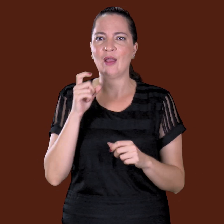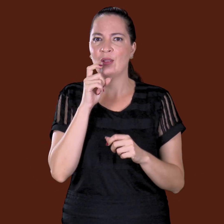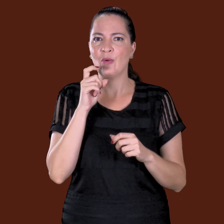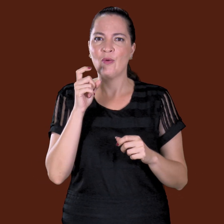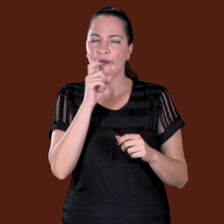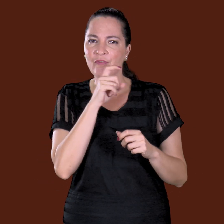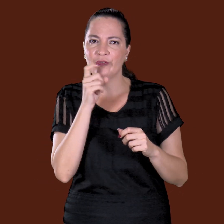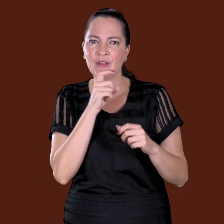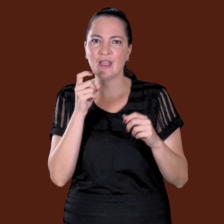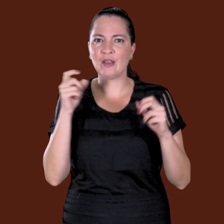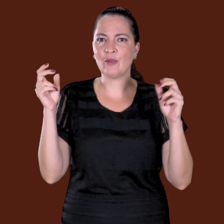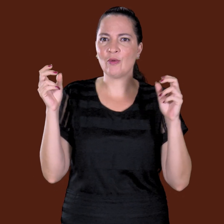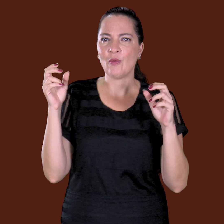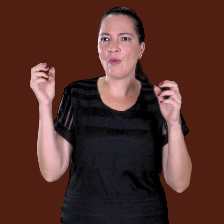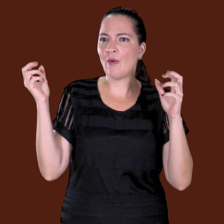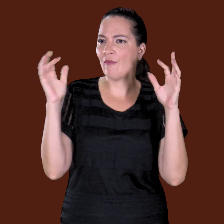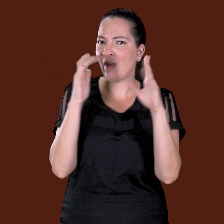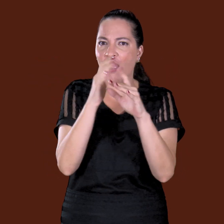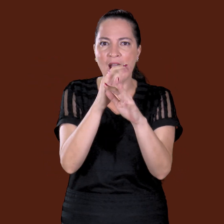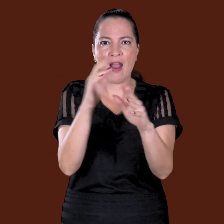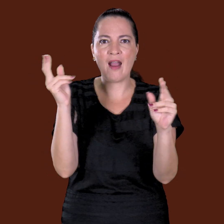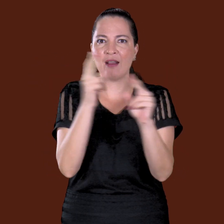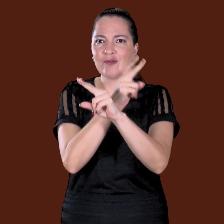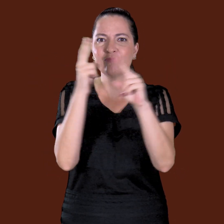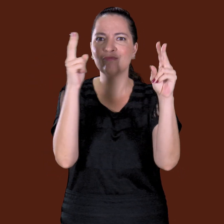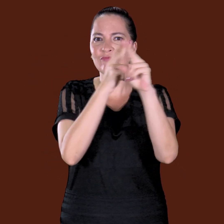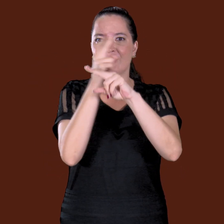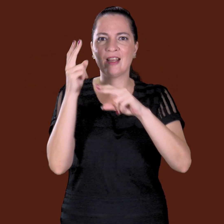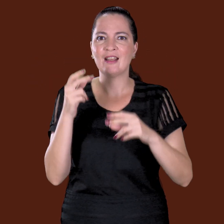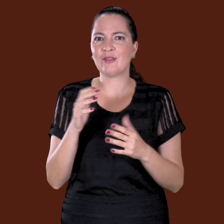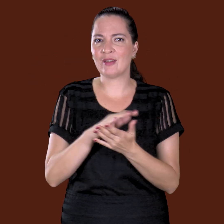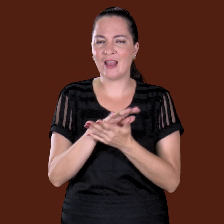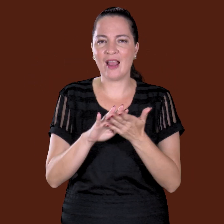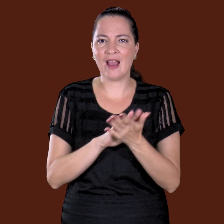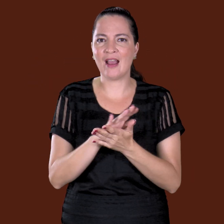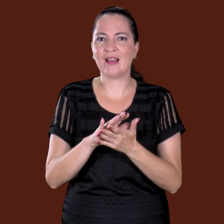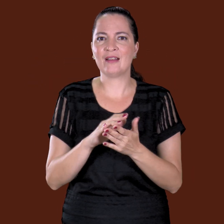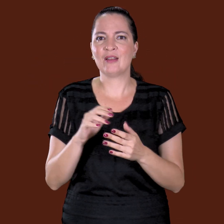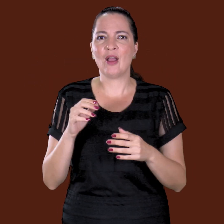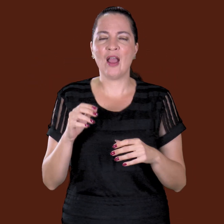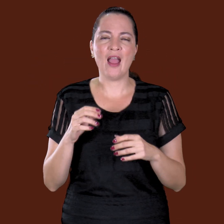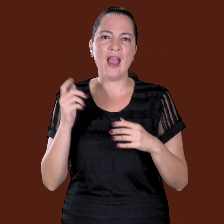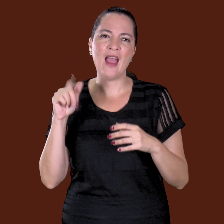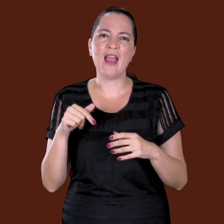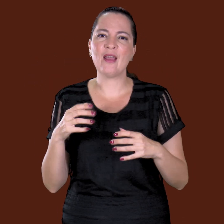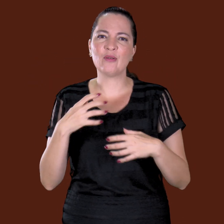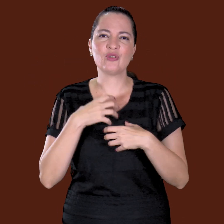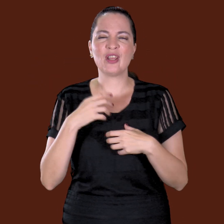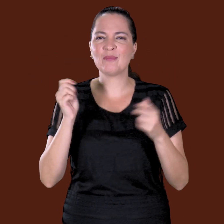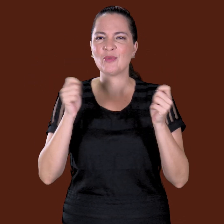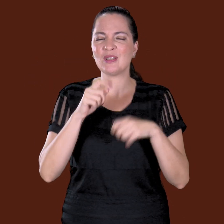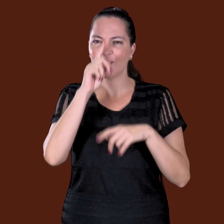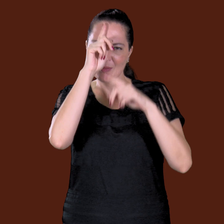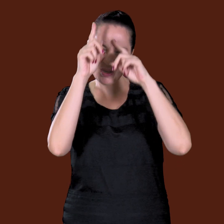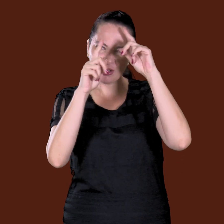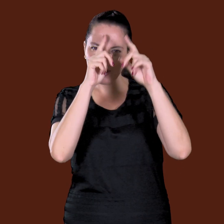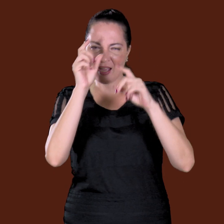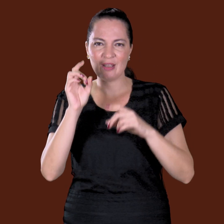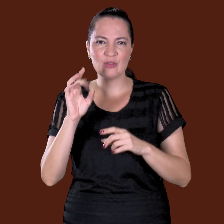placa solar, não é nada planejado, né? Do jeito que eles conseguem imaginar lá na hora, eles vão fazendo e vai ficando. Então era